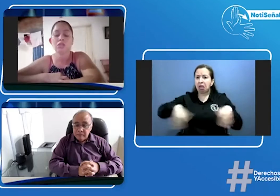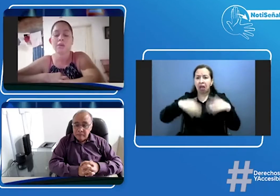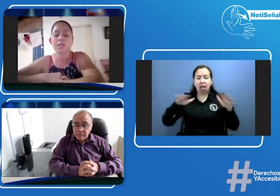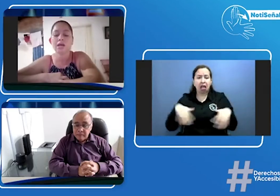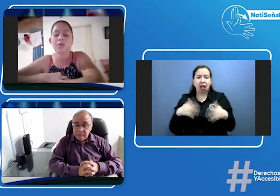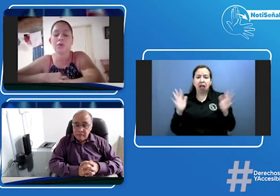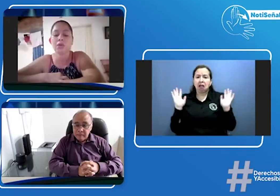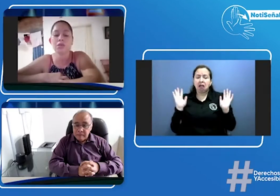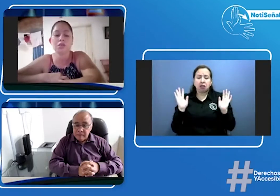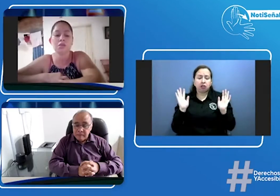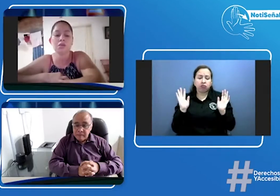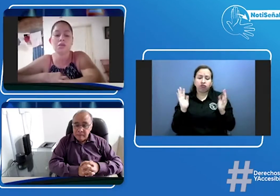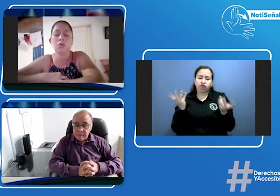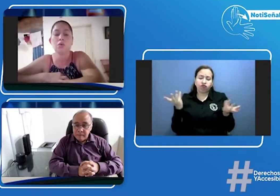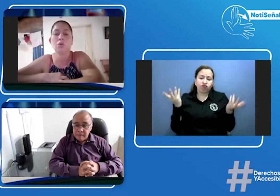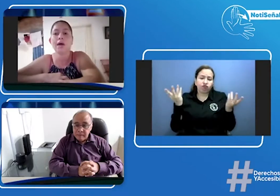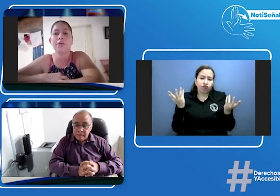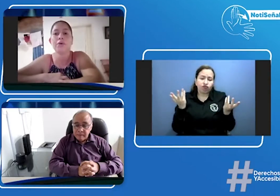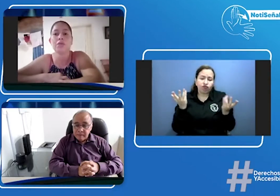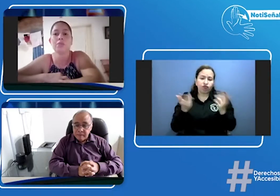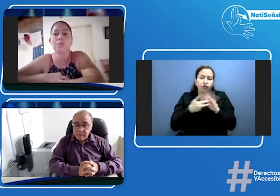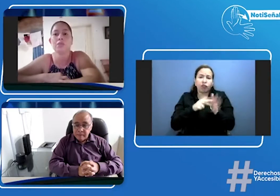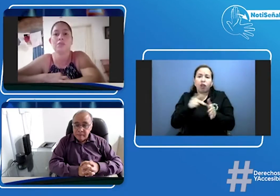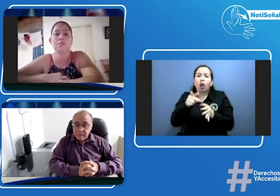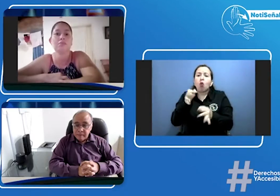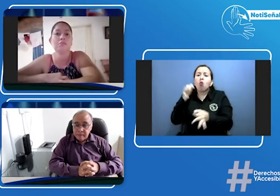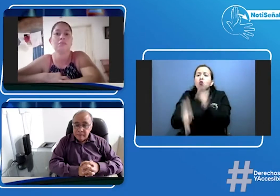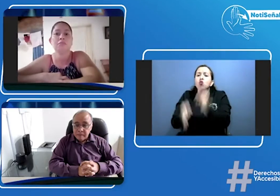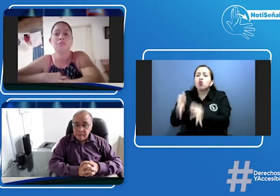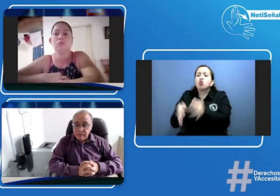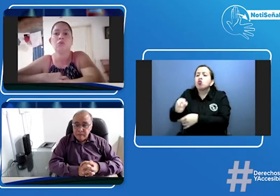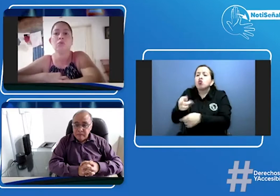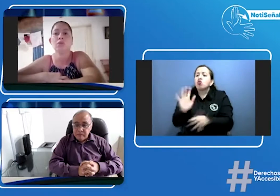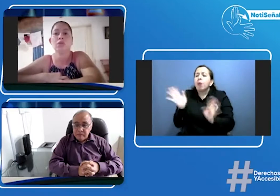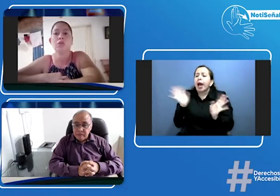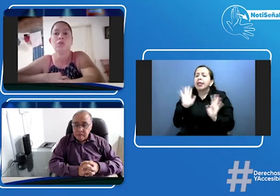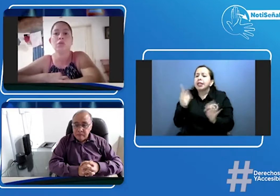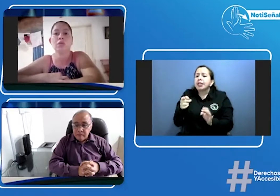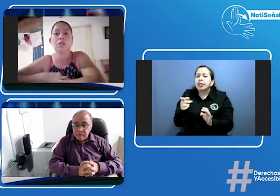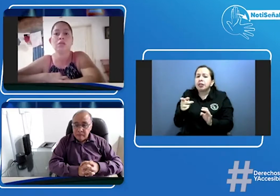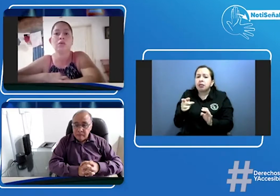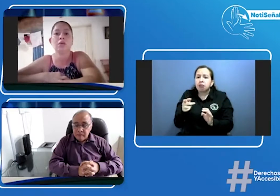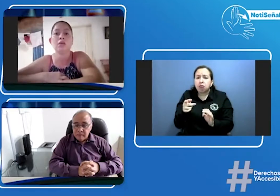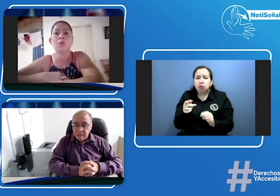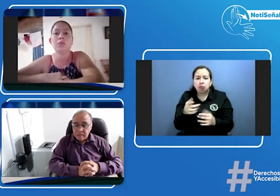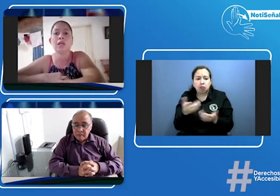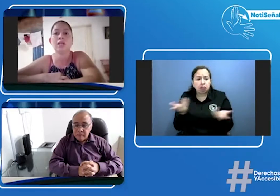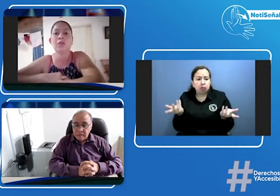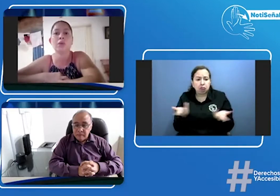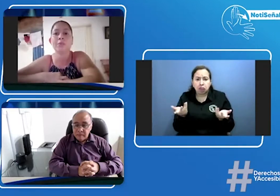basado en los juzgados y pues no hemos tenido como tal ningún apoyo